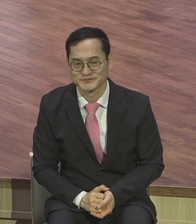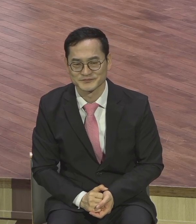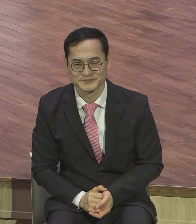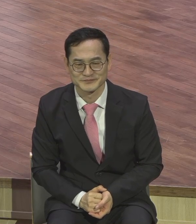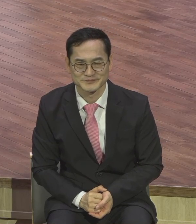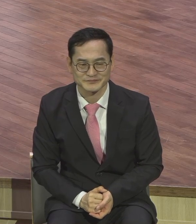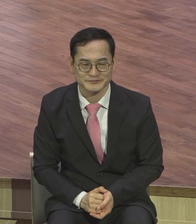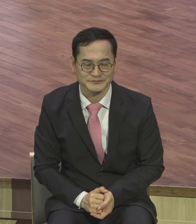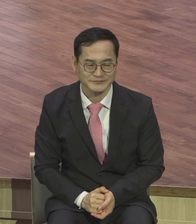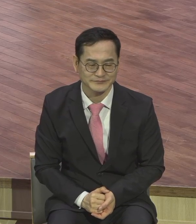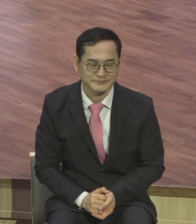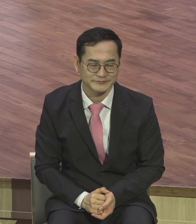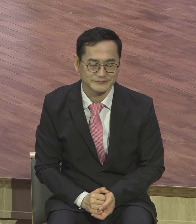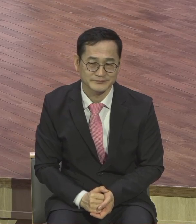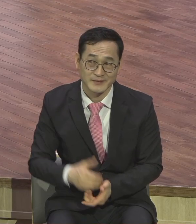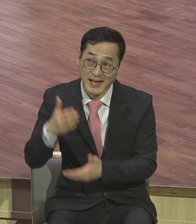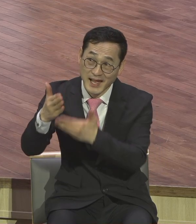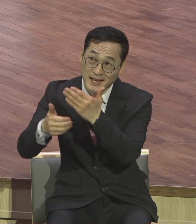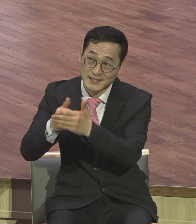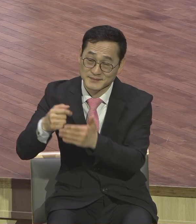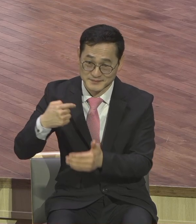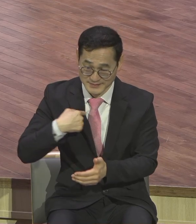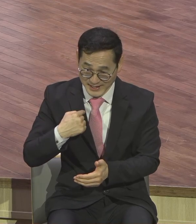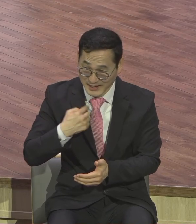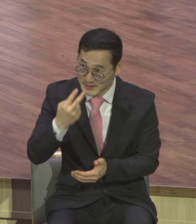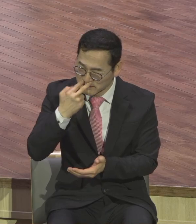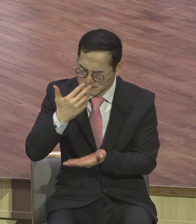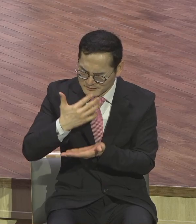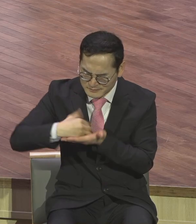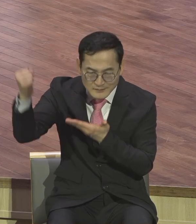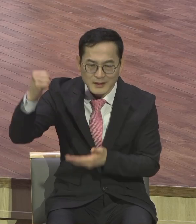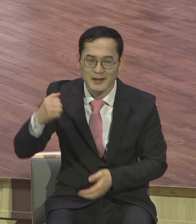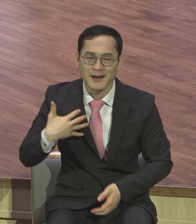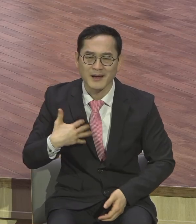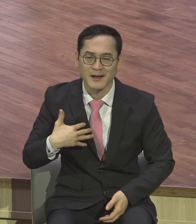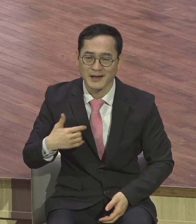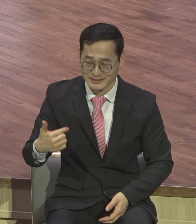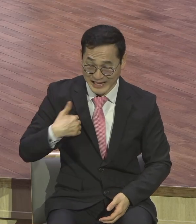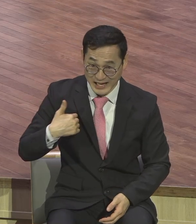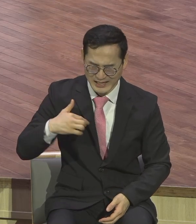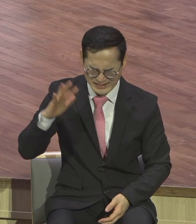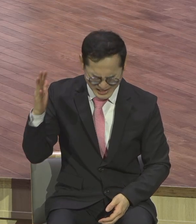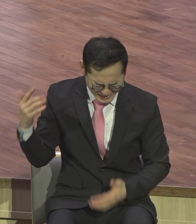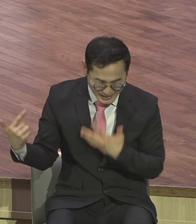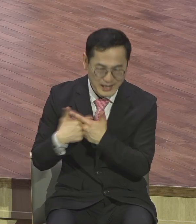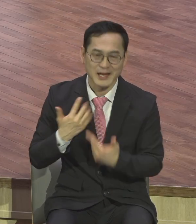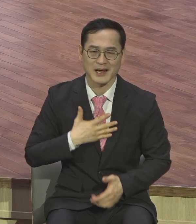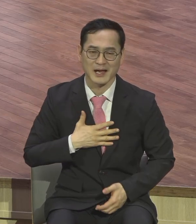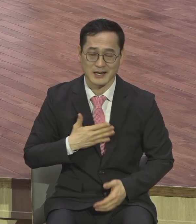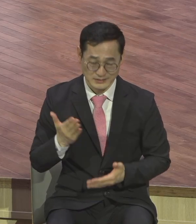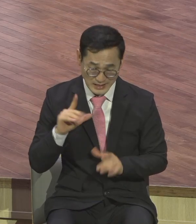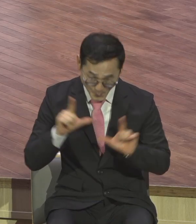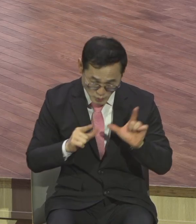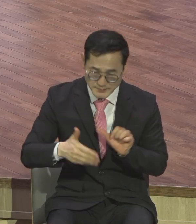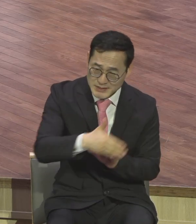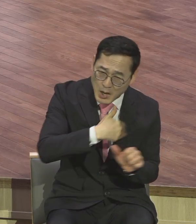하나님이 나를 모르십니까 하나님이 내 수준을 모르시고 내 행핀을 모르십니까 다 아세요 아시면서